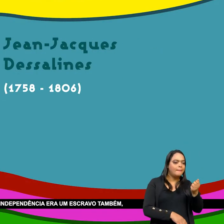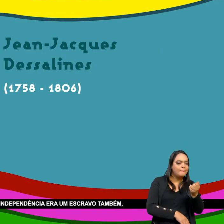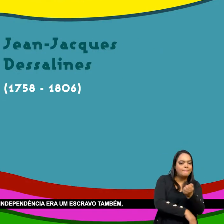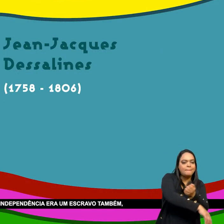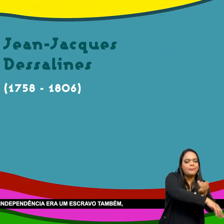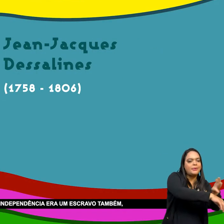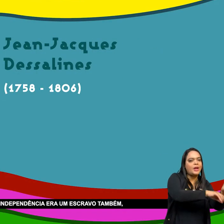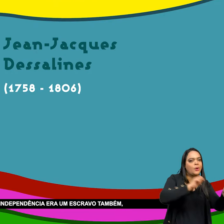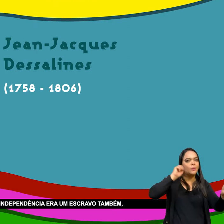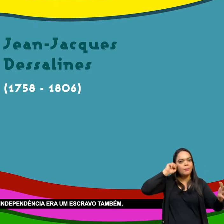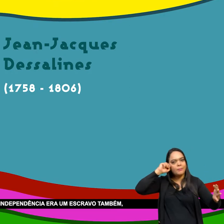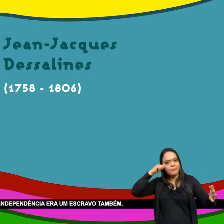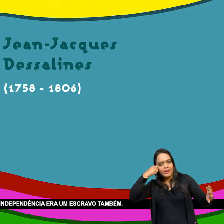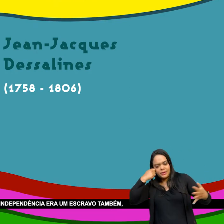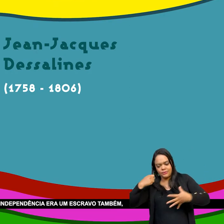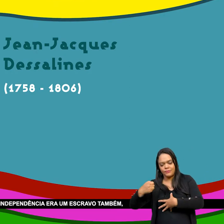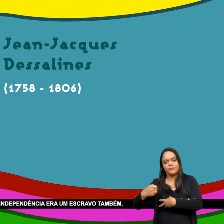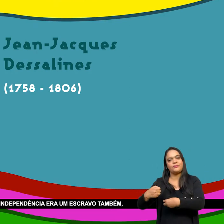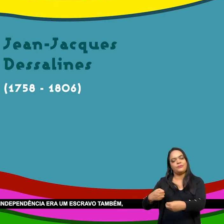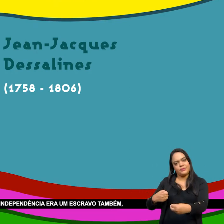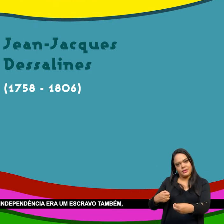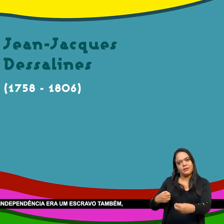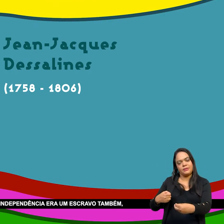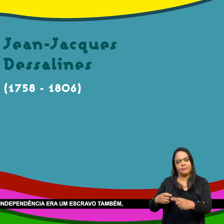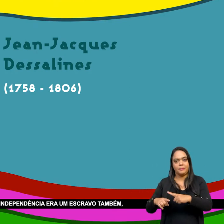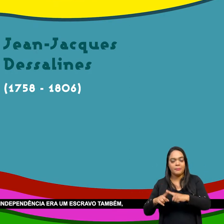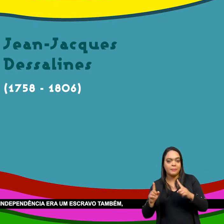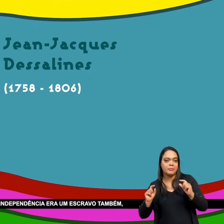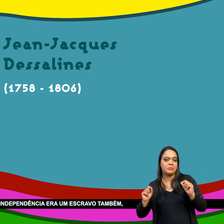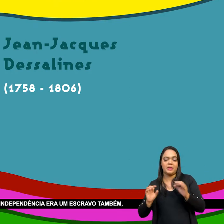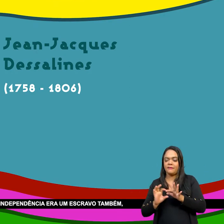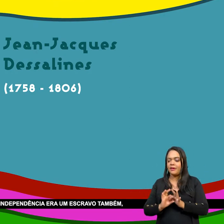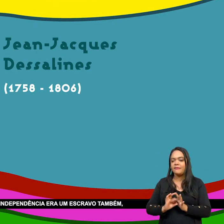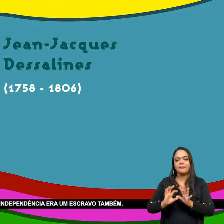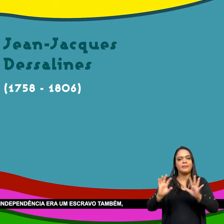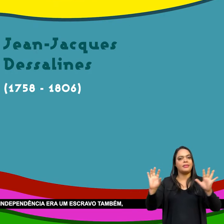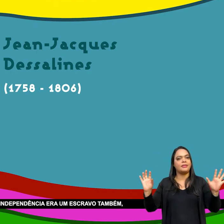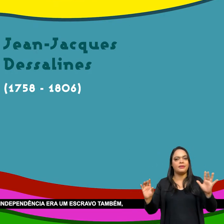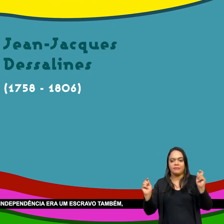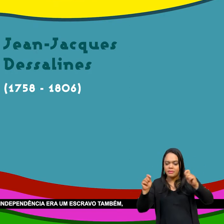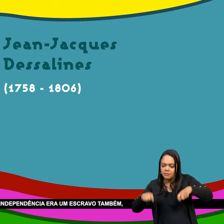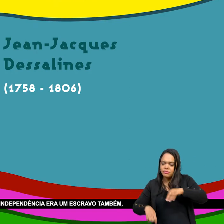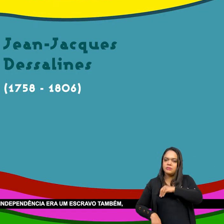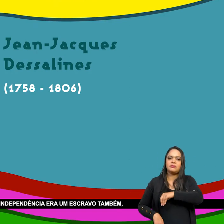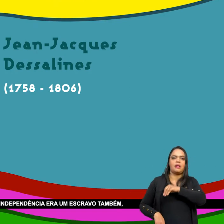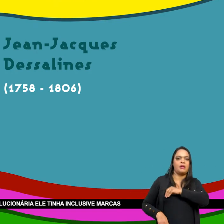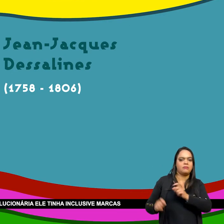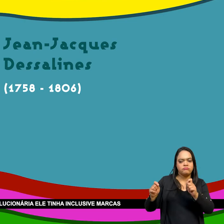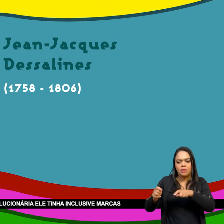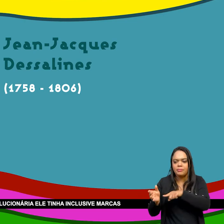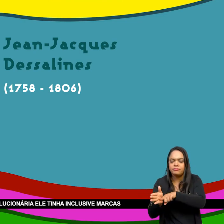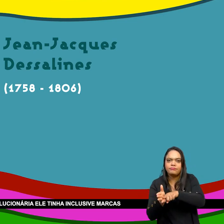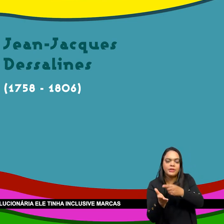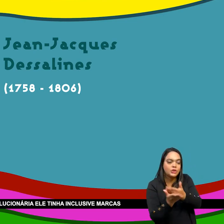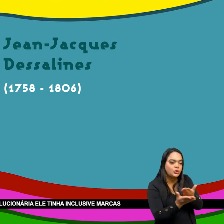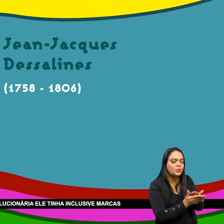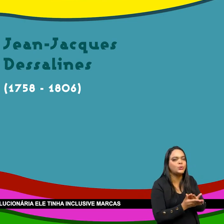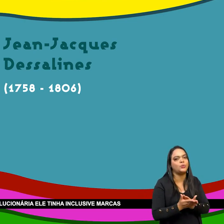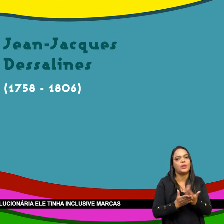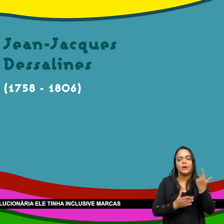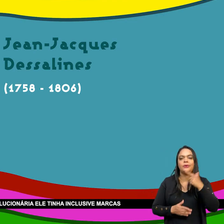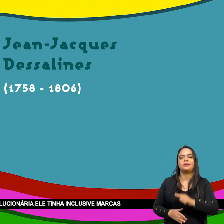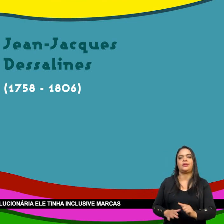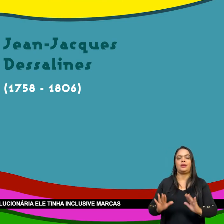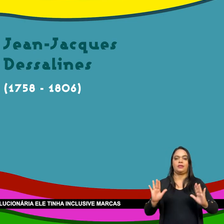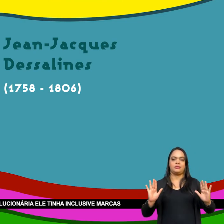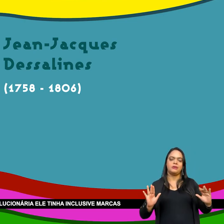De Saline Foi quem Proclamou Independência Era um escravo Também Ex-escravo Que se